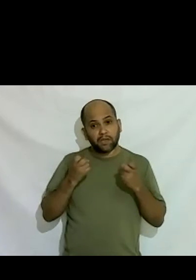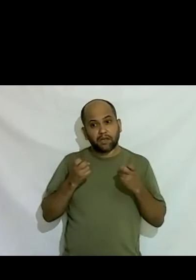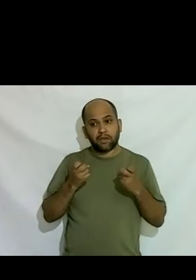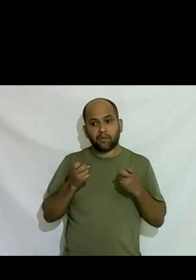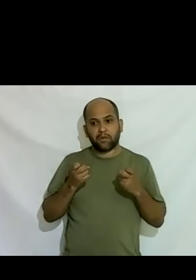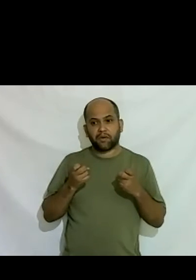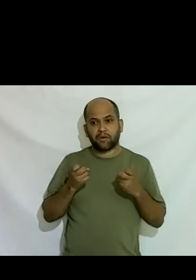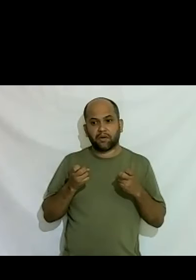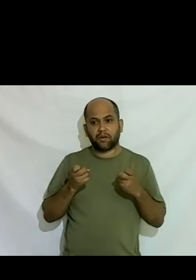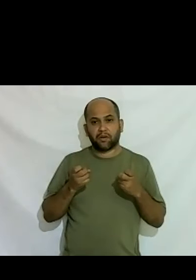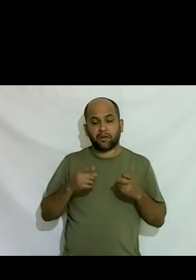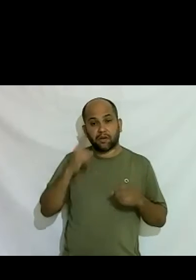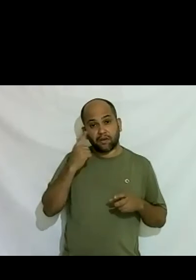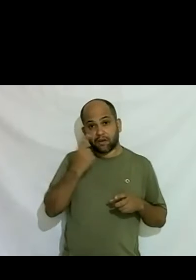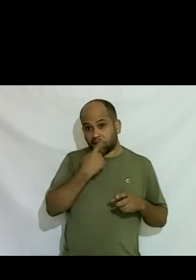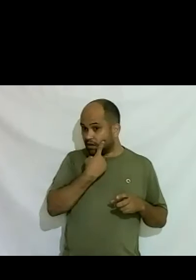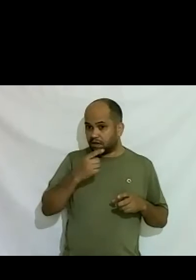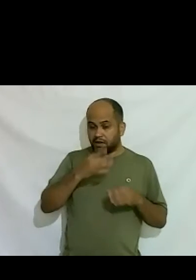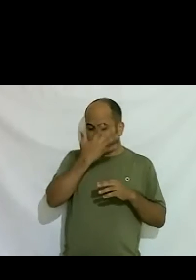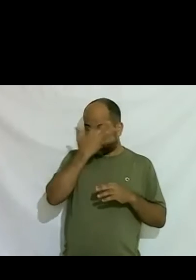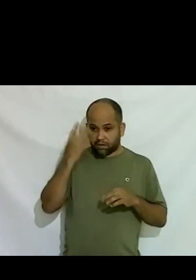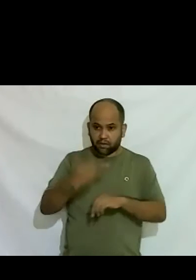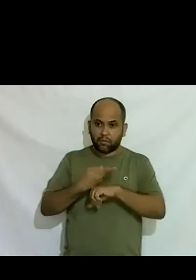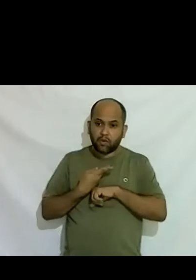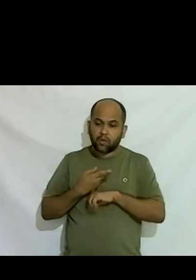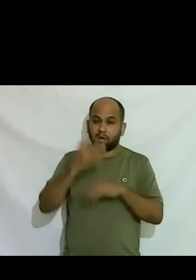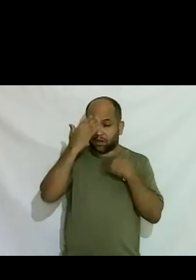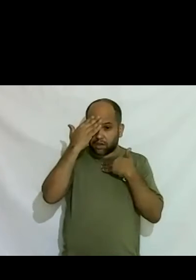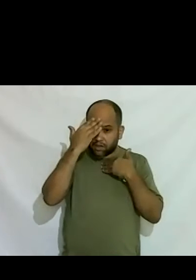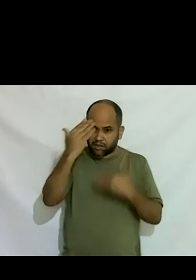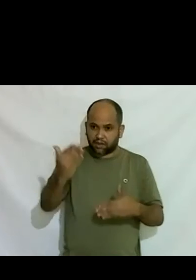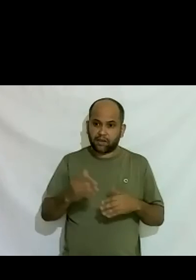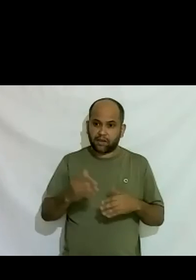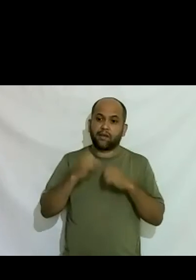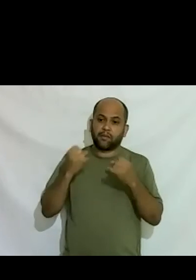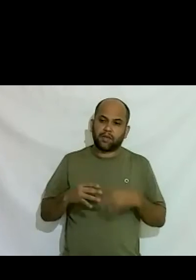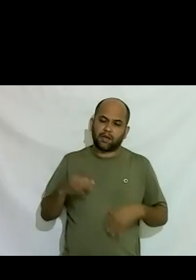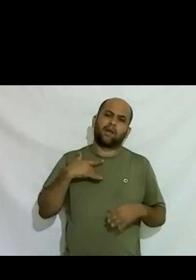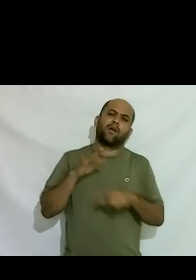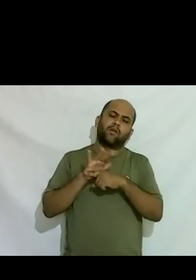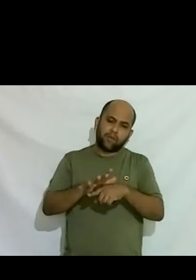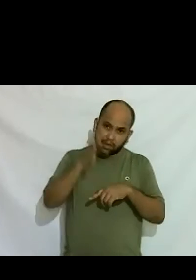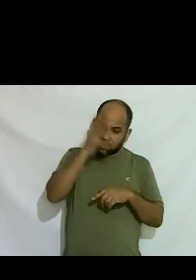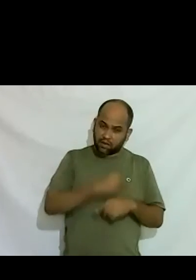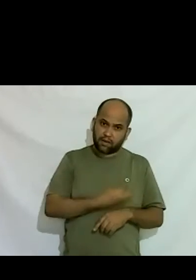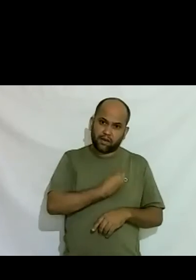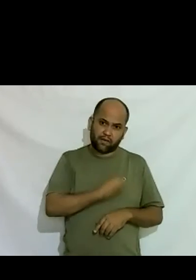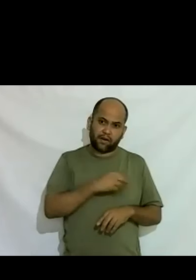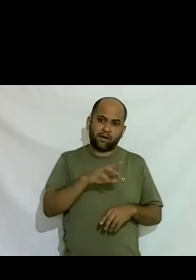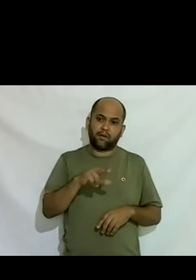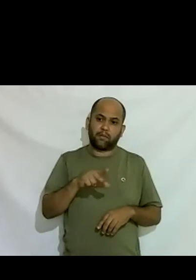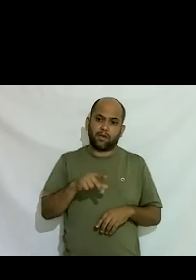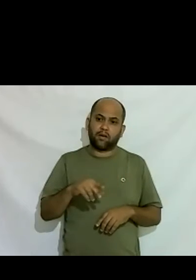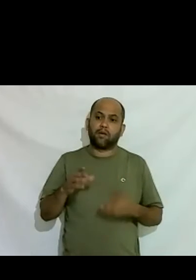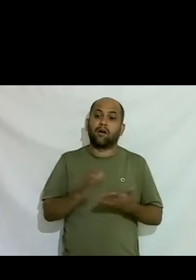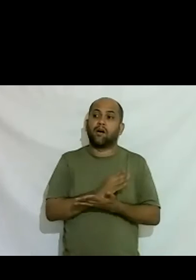no olhar das pessoas que procuram às vezes para agradecer para dizer que eu ajudei que eu salvei a vida do irmão mães que dizem que